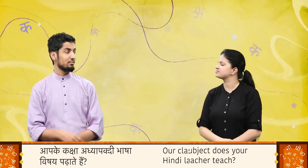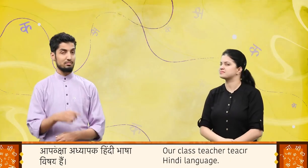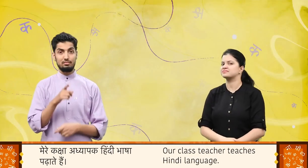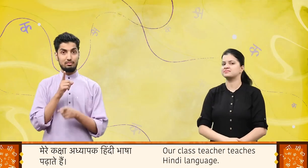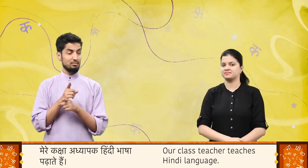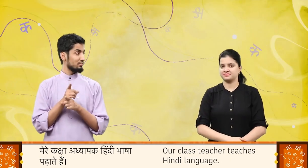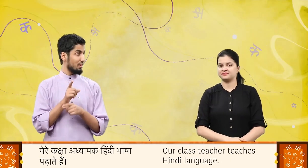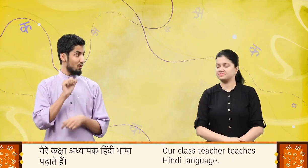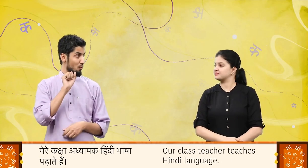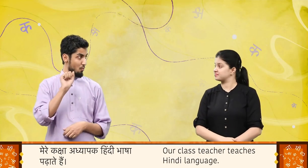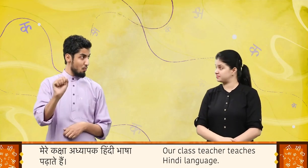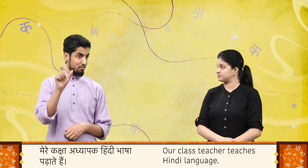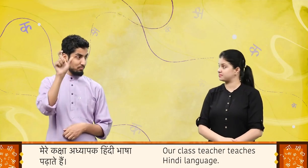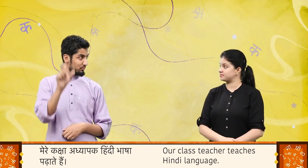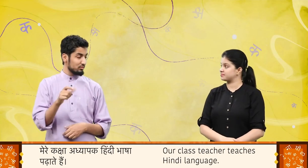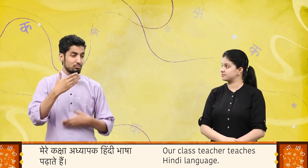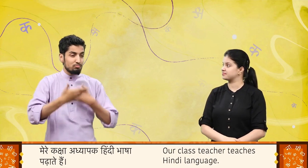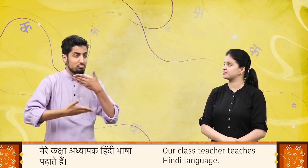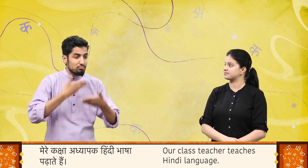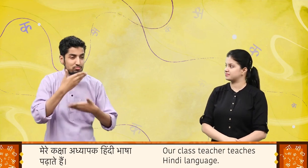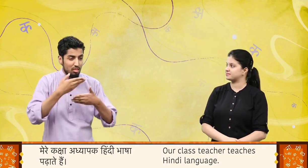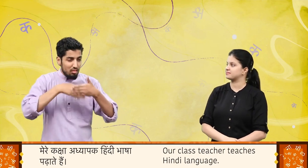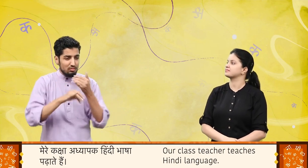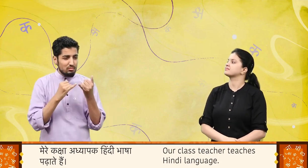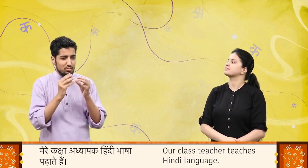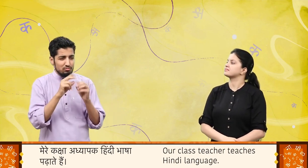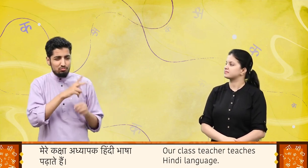मेरे कक्षा अध्यापक हिंदी भाषा पढ़ाते हैं